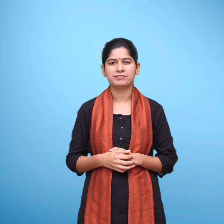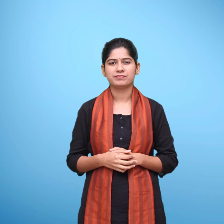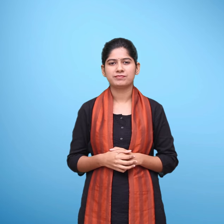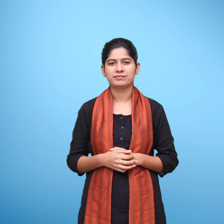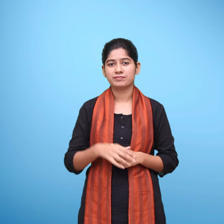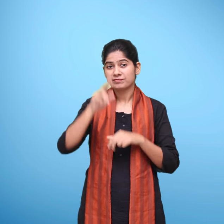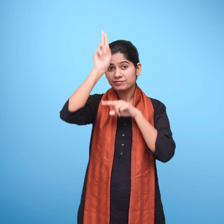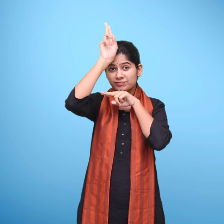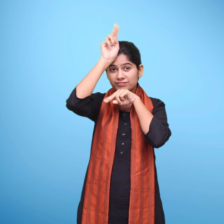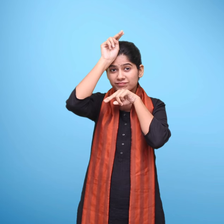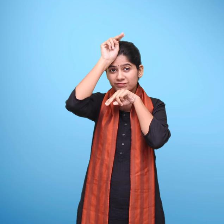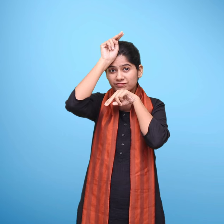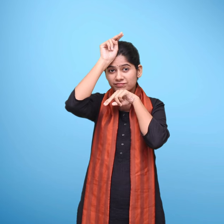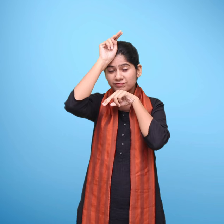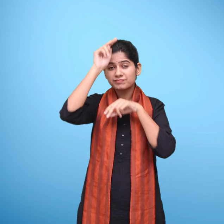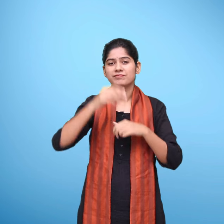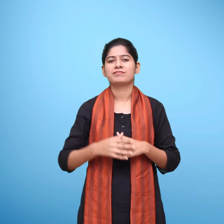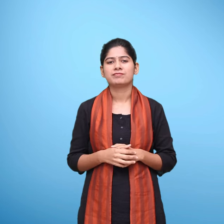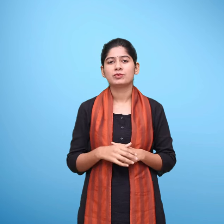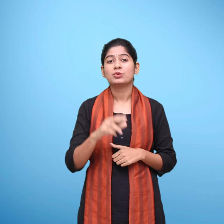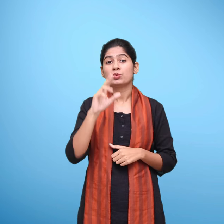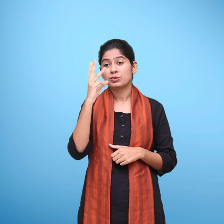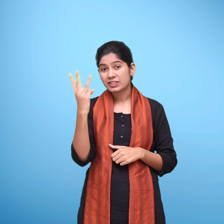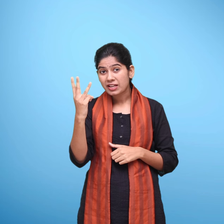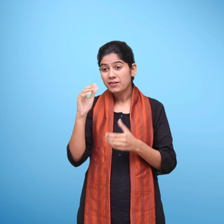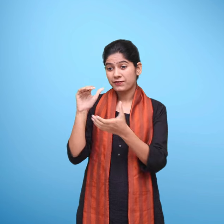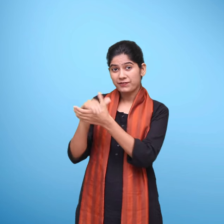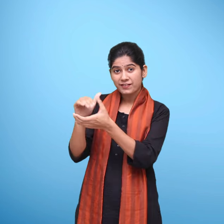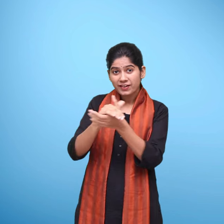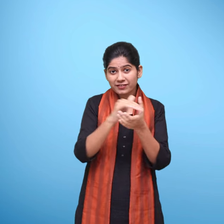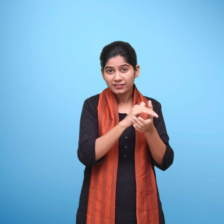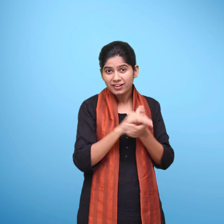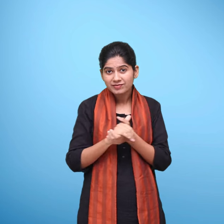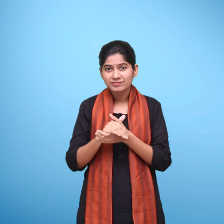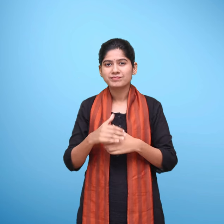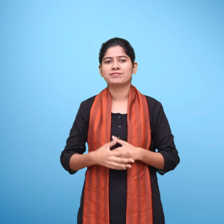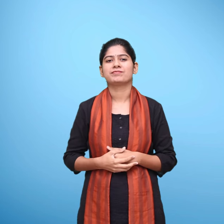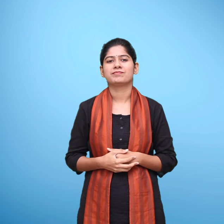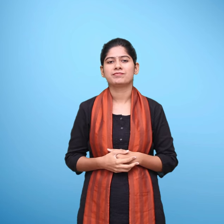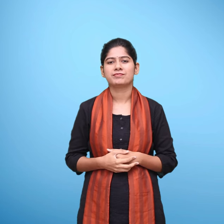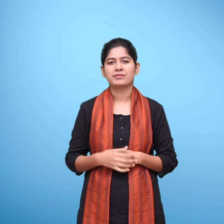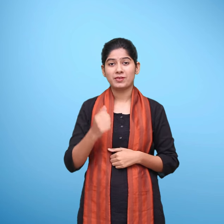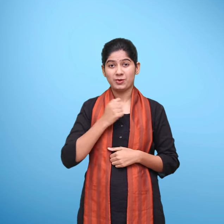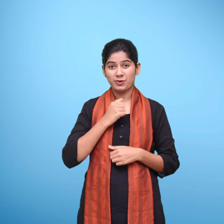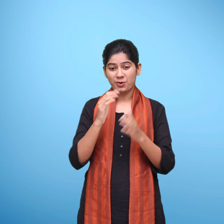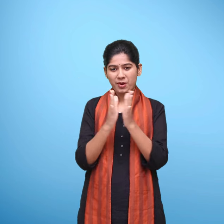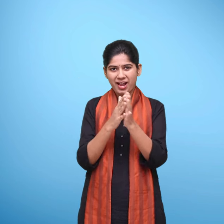मुर्गा बोला कुक्डू कूं तीन साथी हाथ है मेरे छोटे छोटे